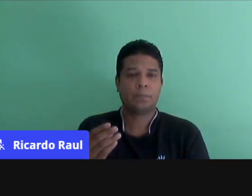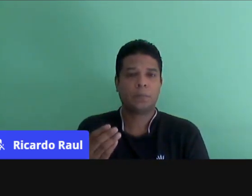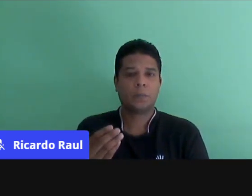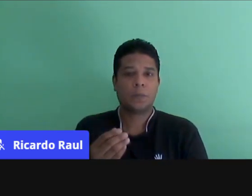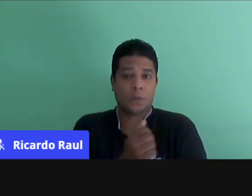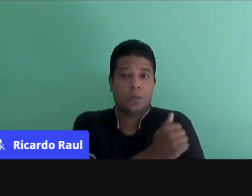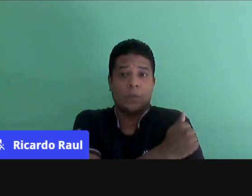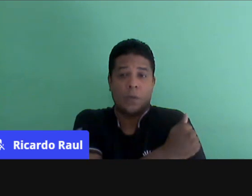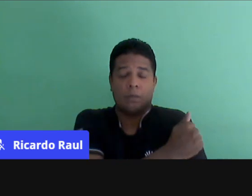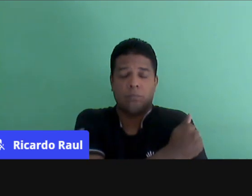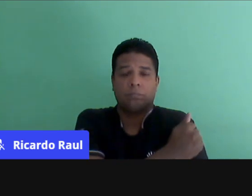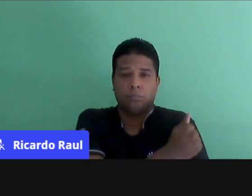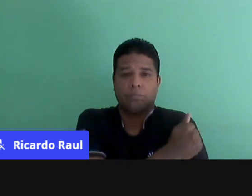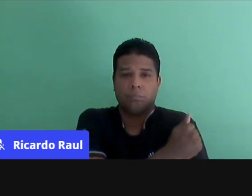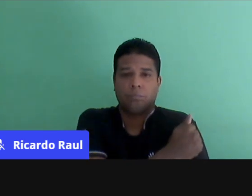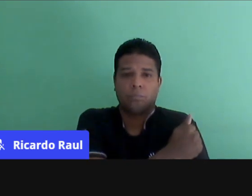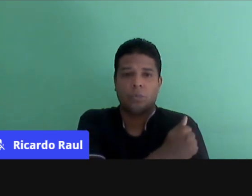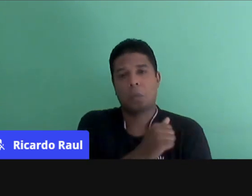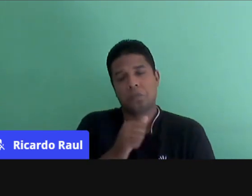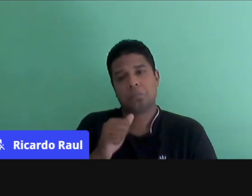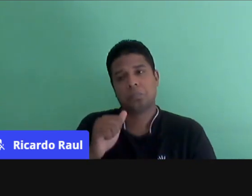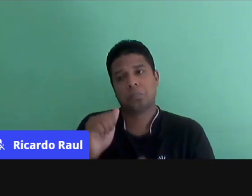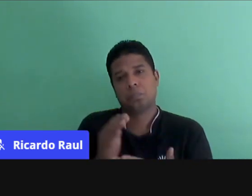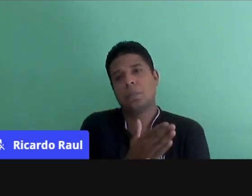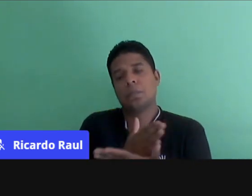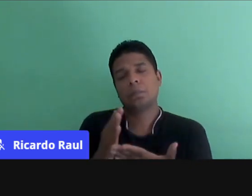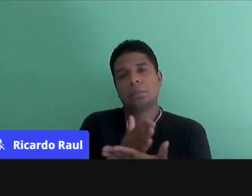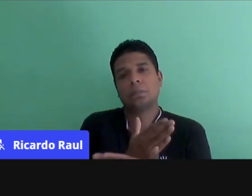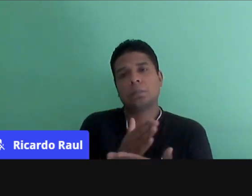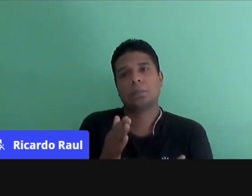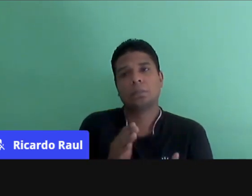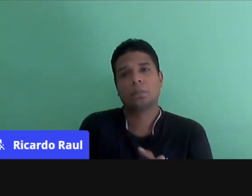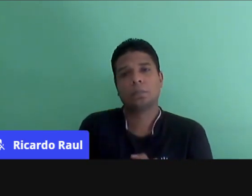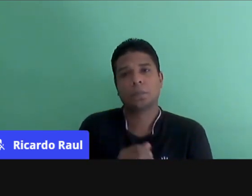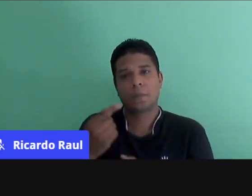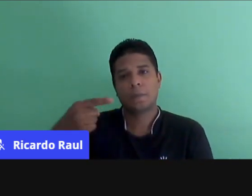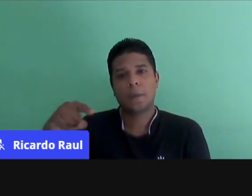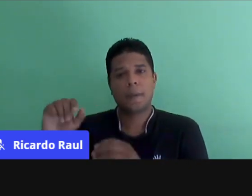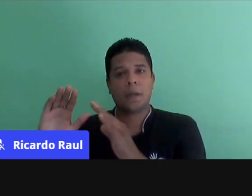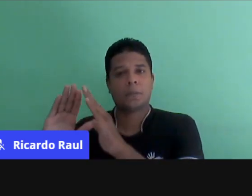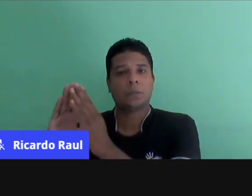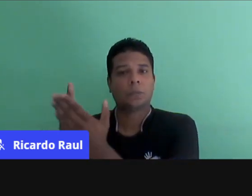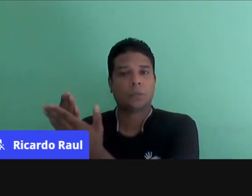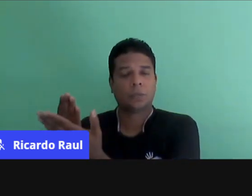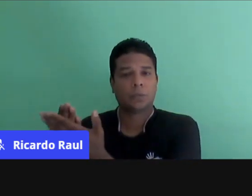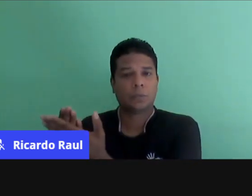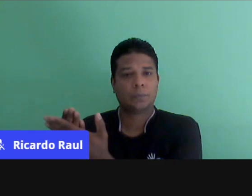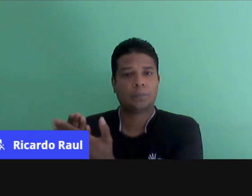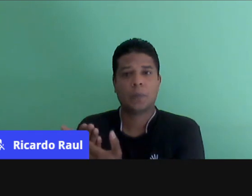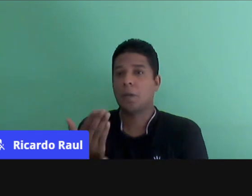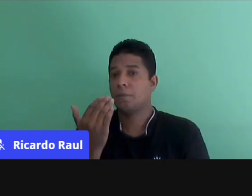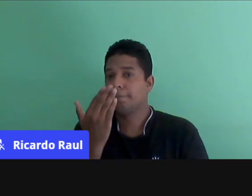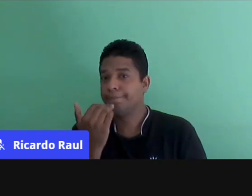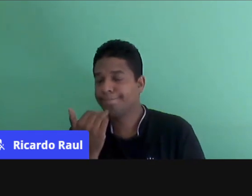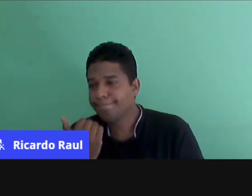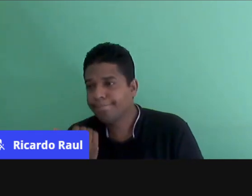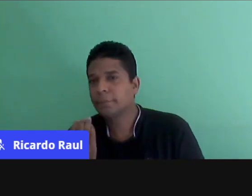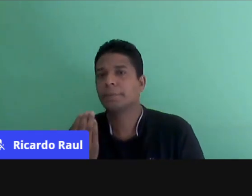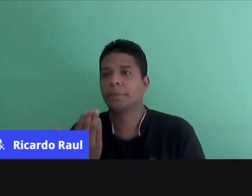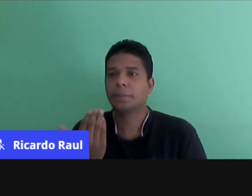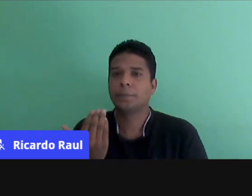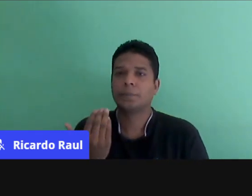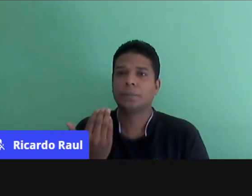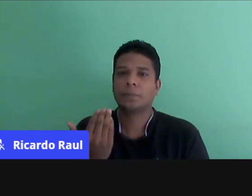eles, muitos ou alguns, né? Eles vão para a escola pelo lanche, pela alimentação,